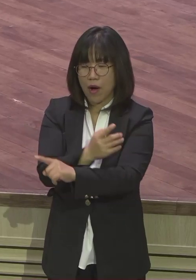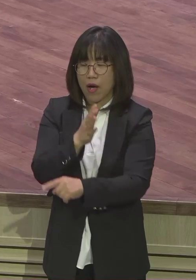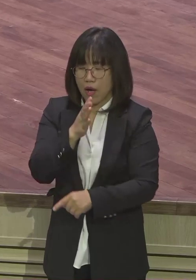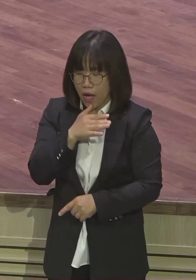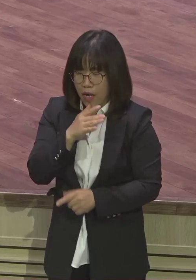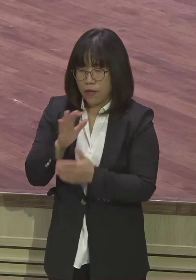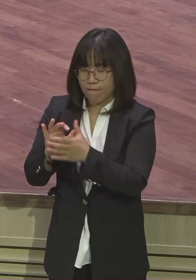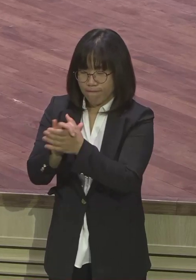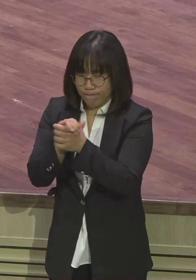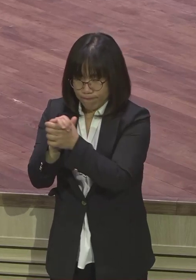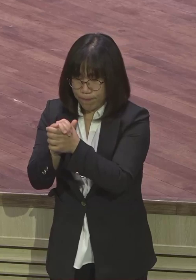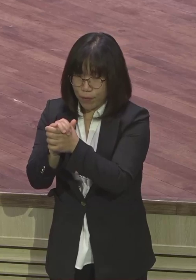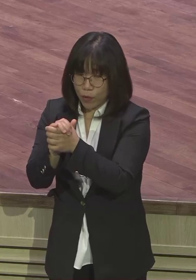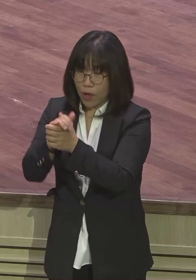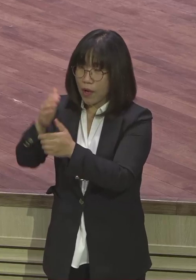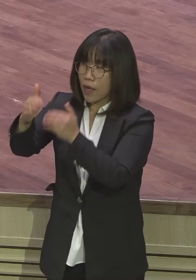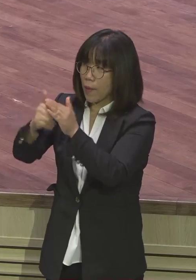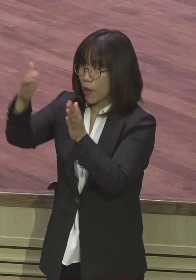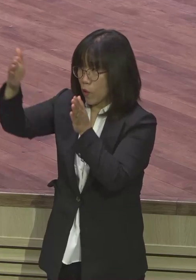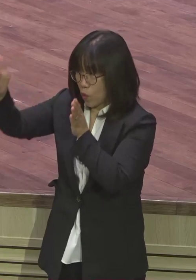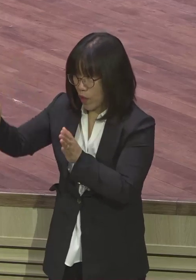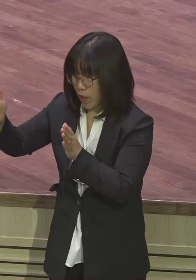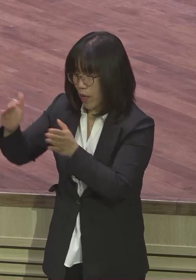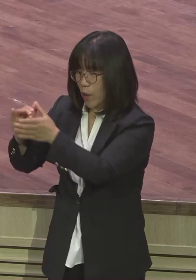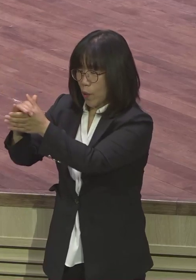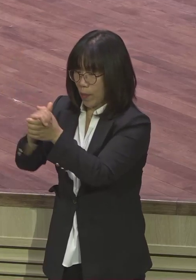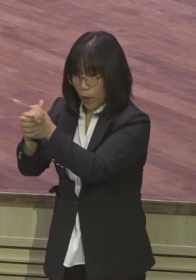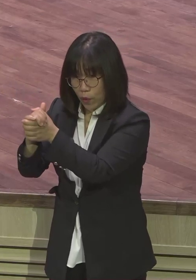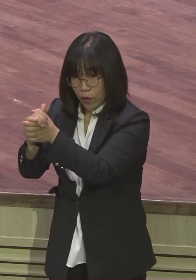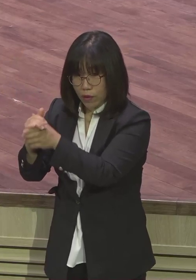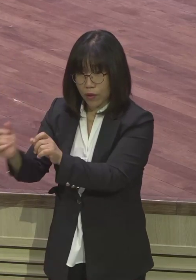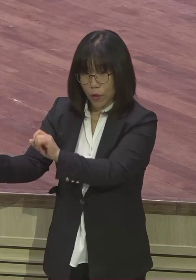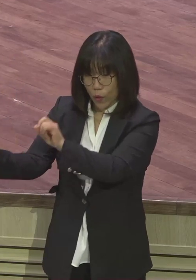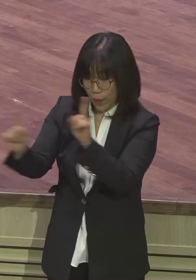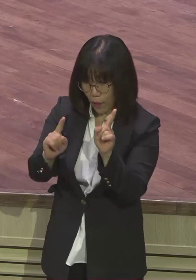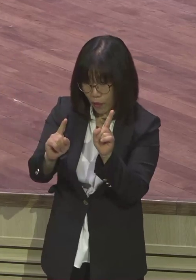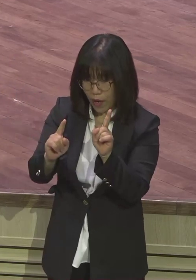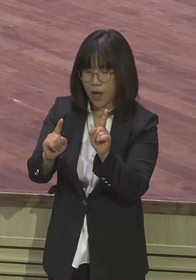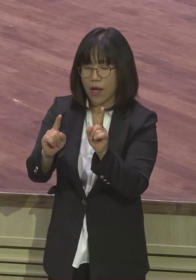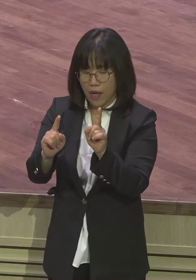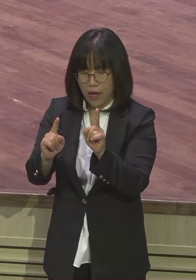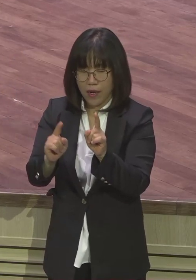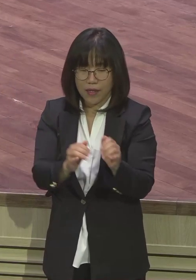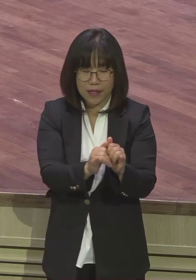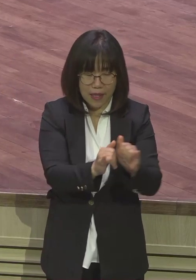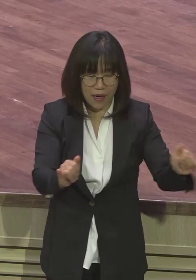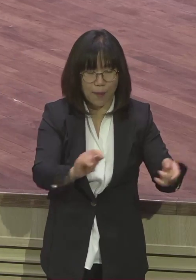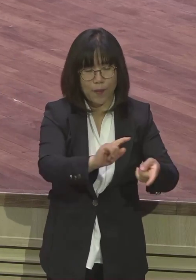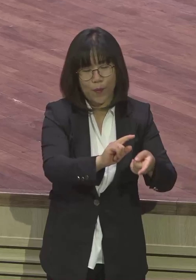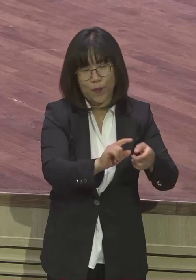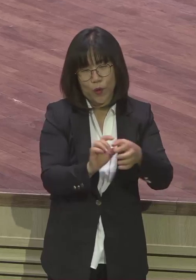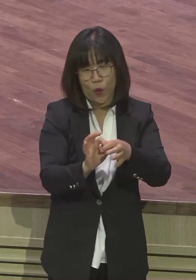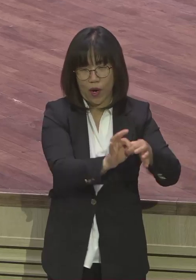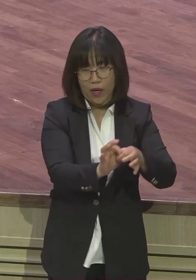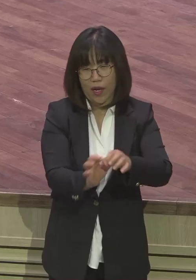하나님과의 관계가 회복된 자는 그 다음은 뭐요? 인간관계가 회복되게 돼 있어요. 이게 순수예요.